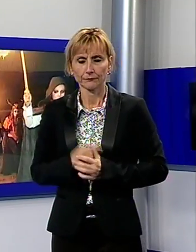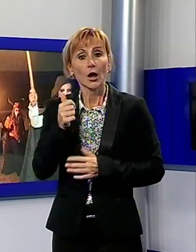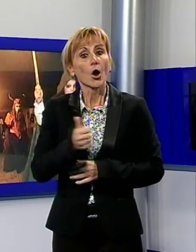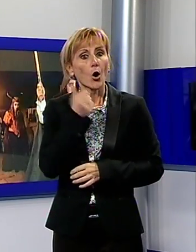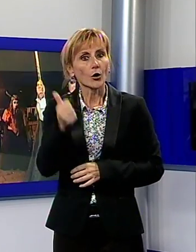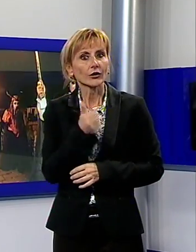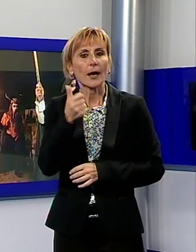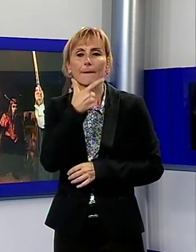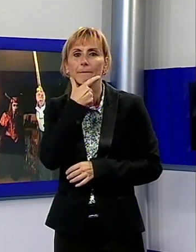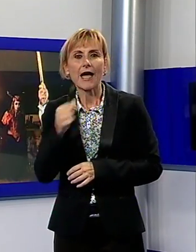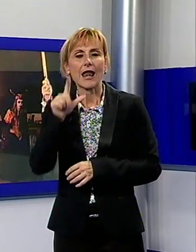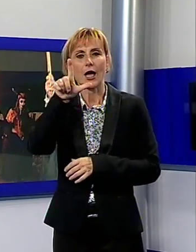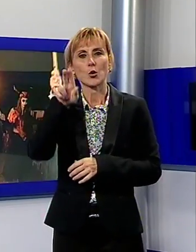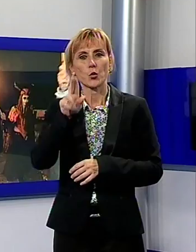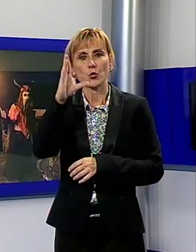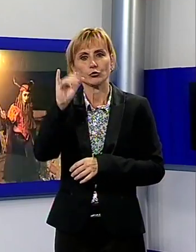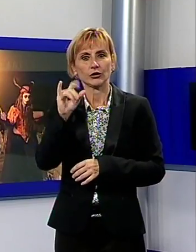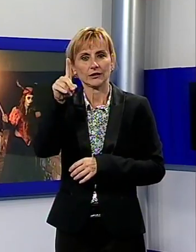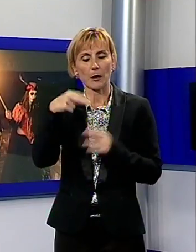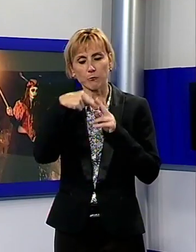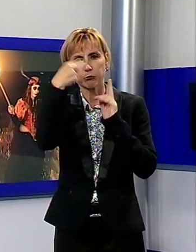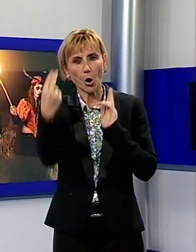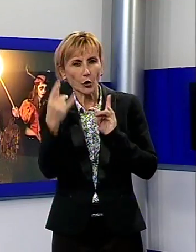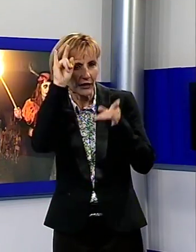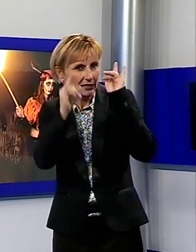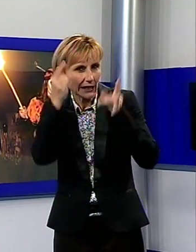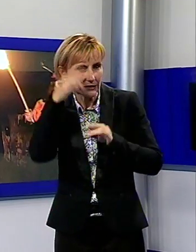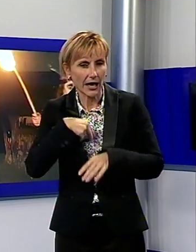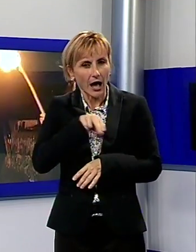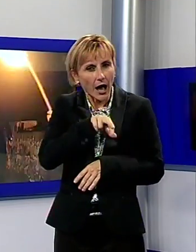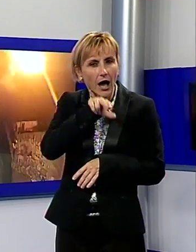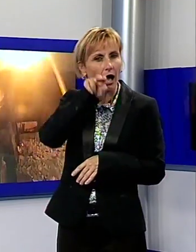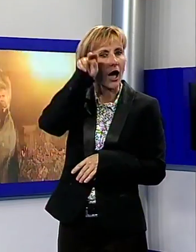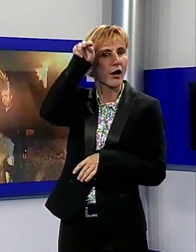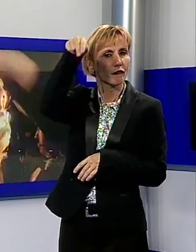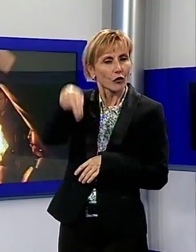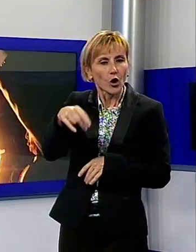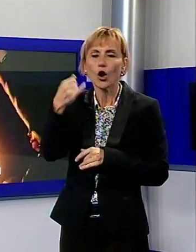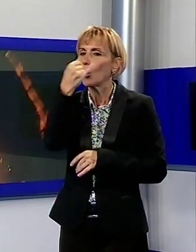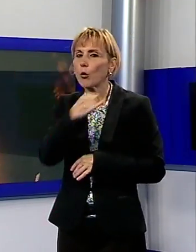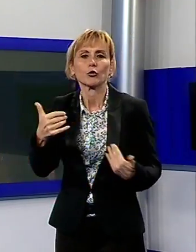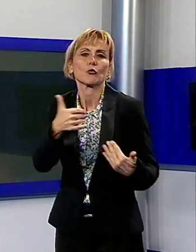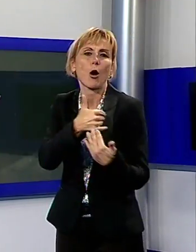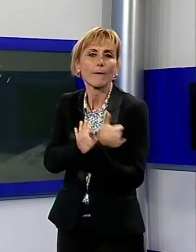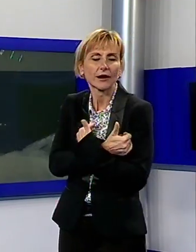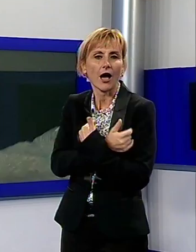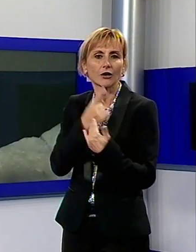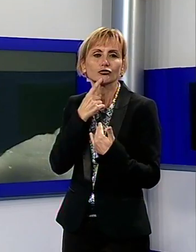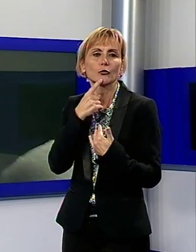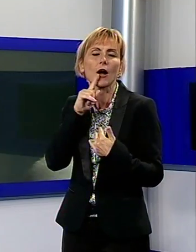la bella Lucida è salita sul monumentale Ponte del Diavolo, per l'ultimo abbraccio con Lucifero, prima di essere gettata nelle fredde acque del